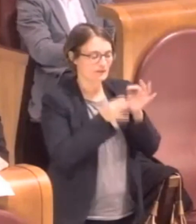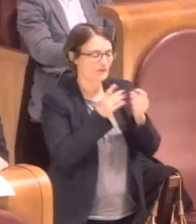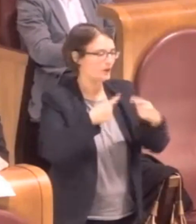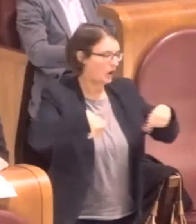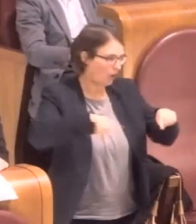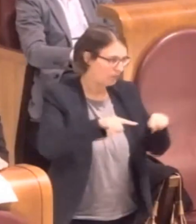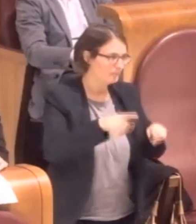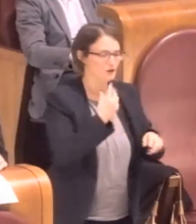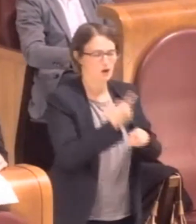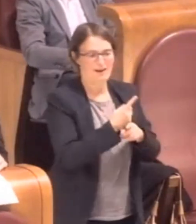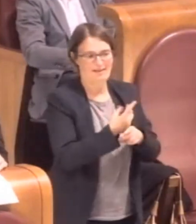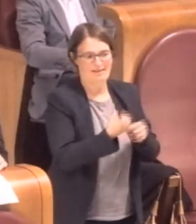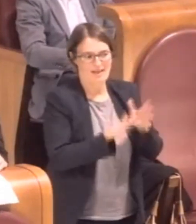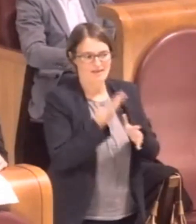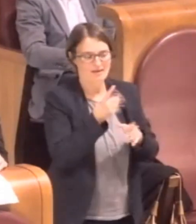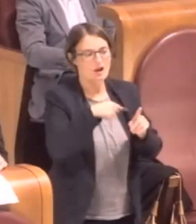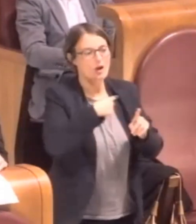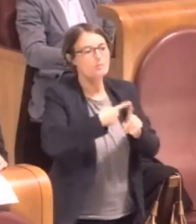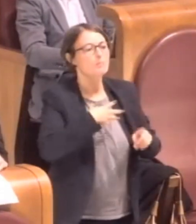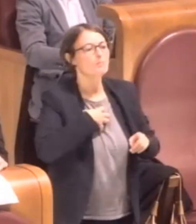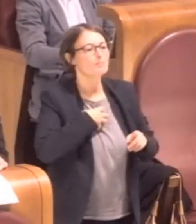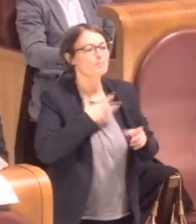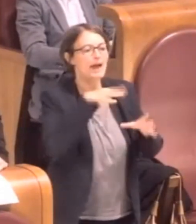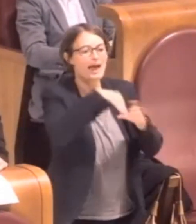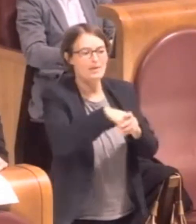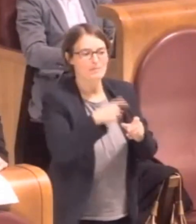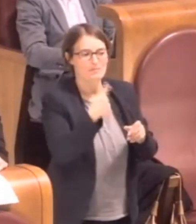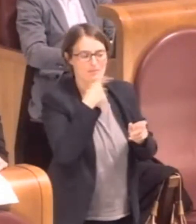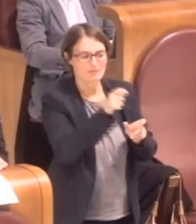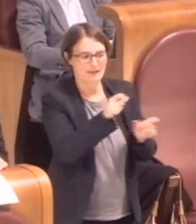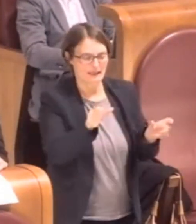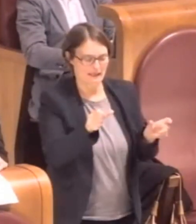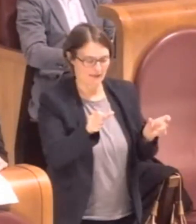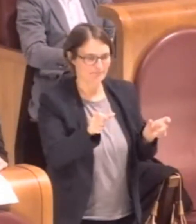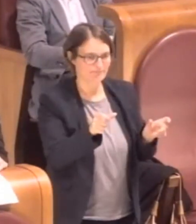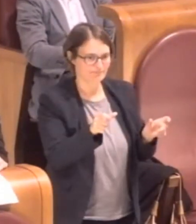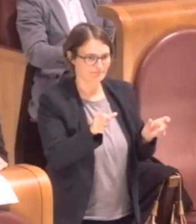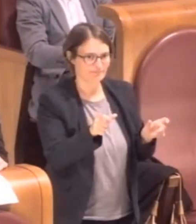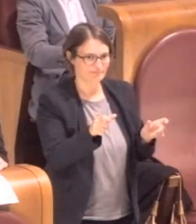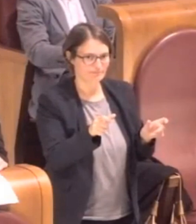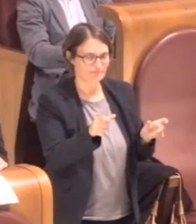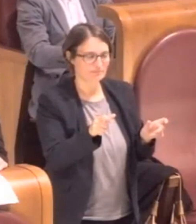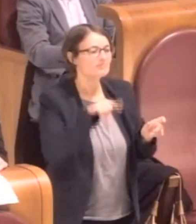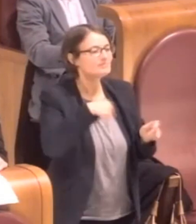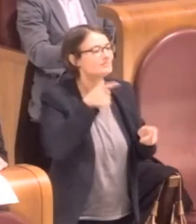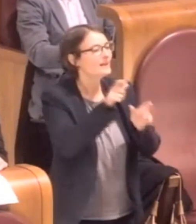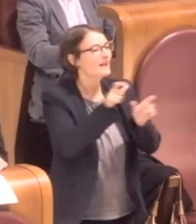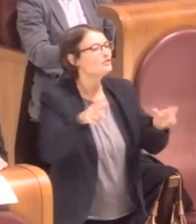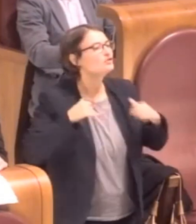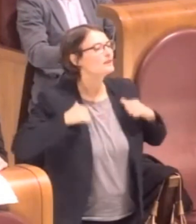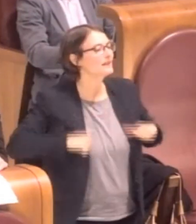e insomma un processo che sarà poi verificabile dalla cittadinanza